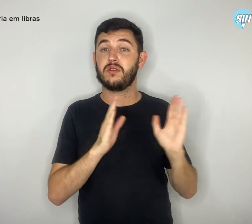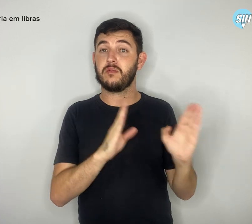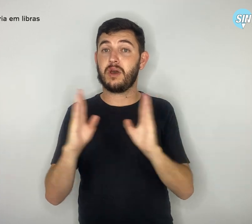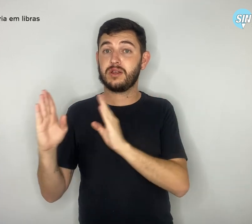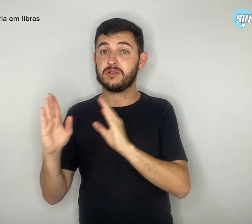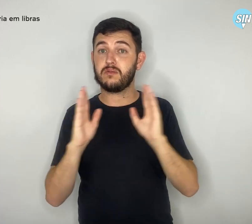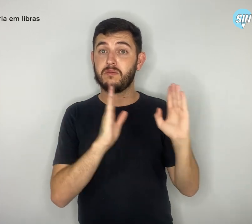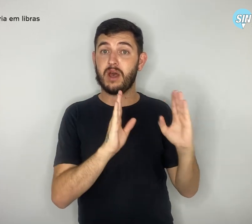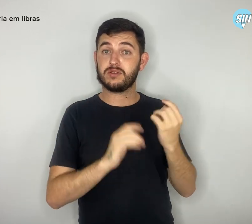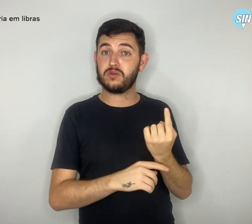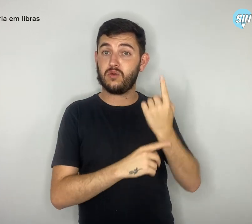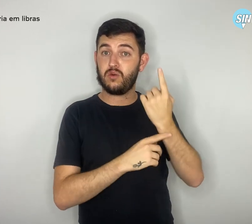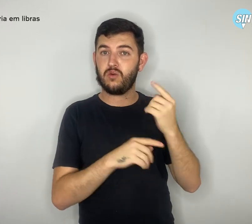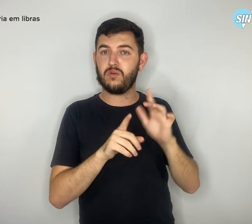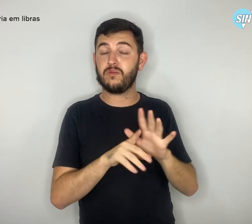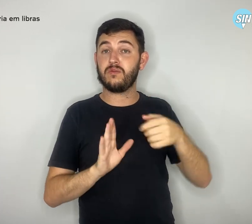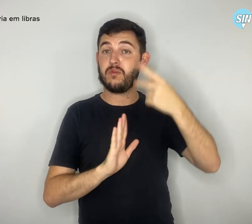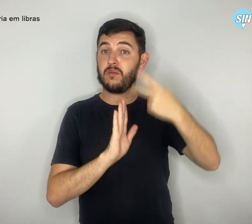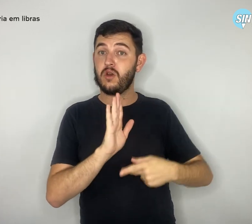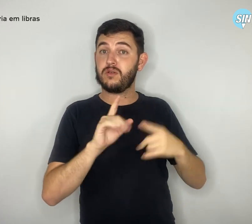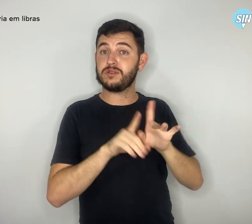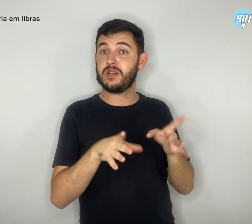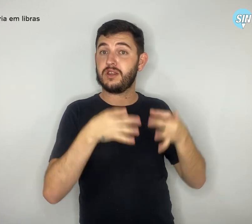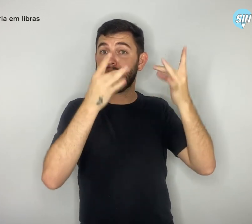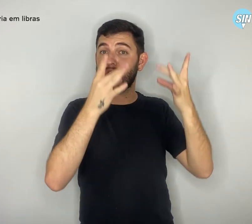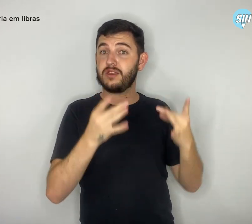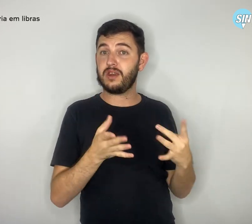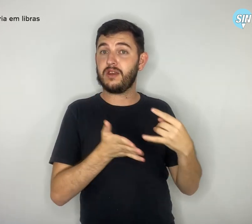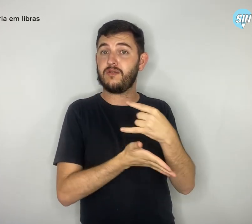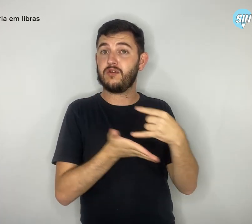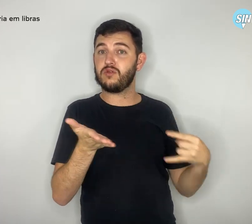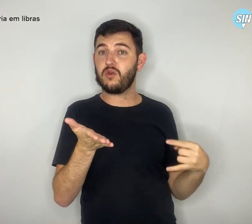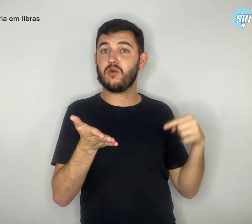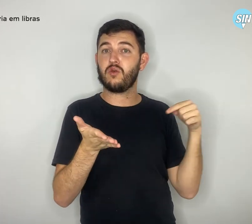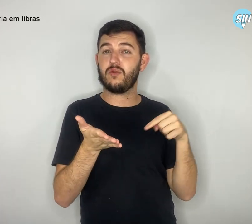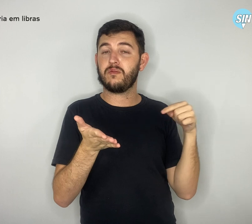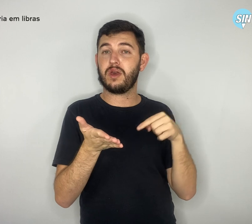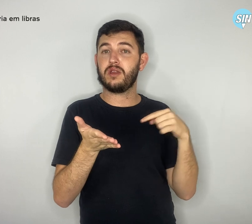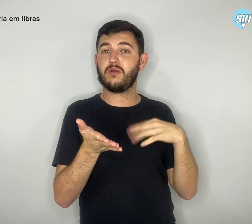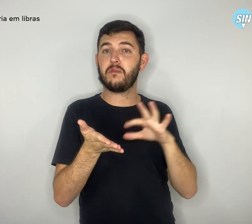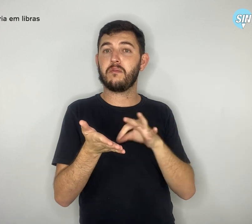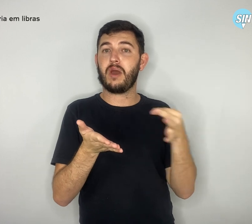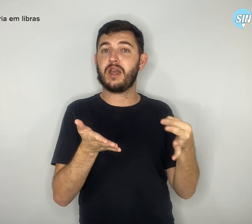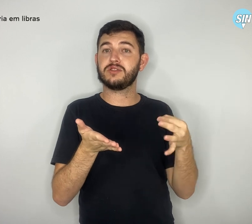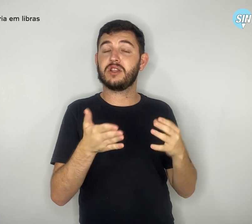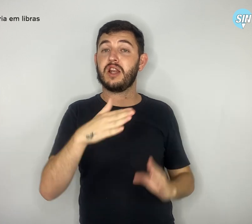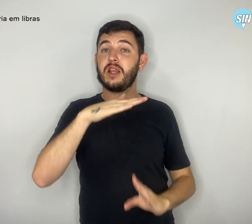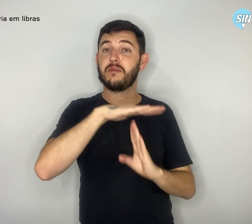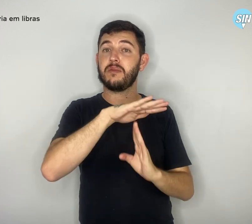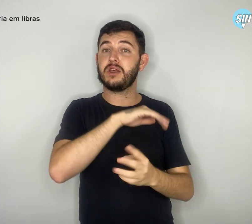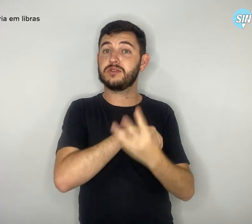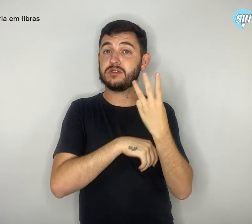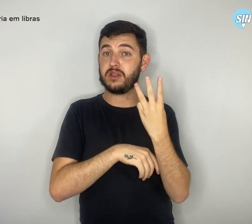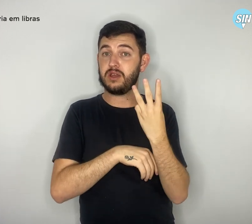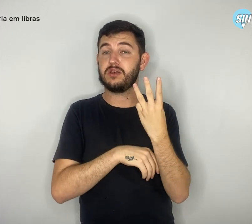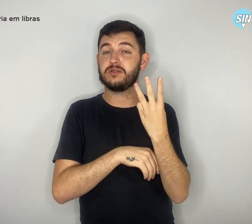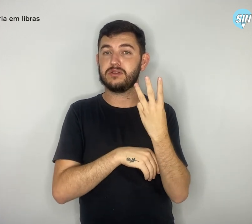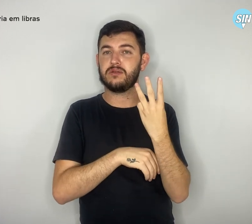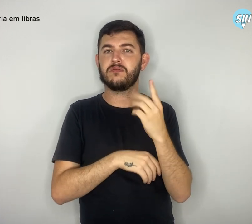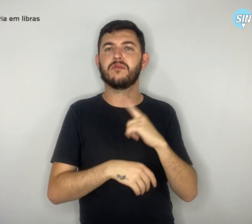Descreva seu projeto em um documento de até três páginas, incluindo nome do